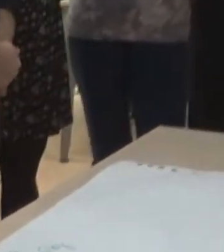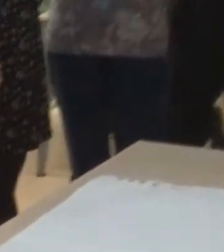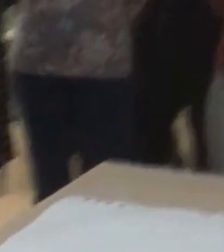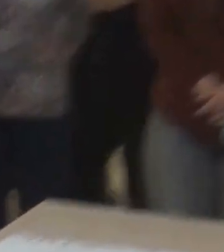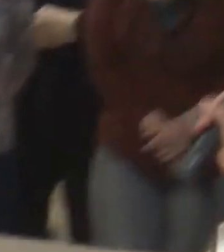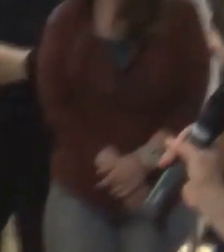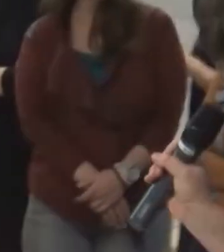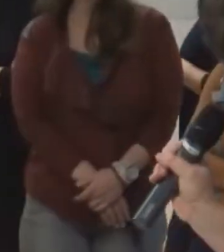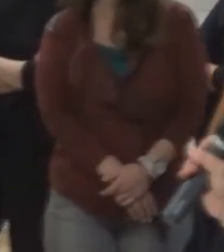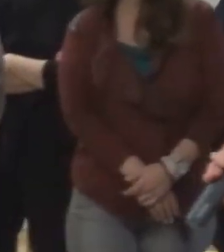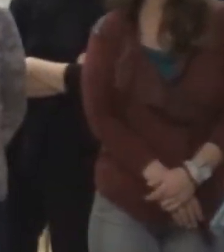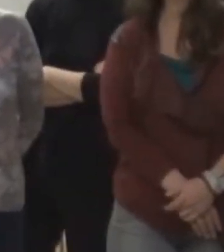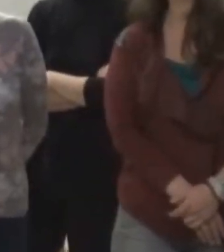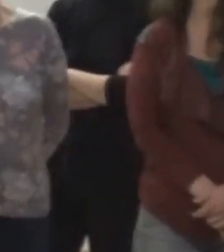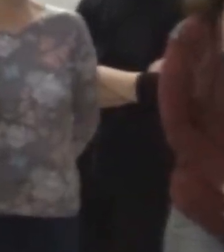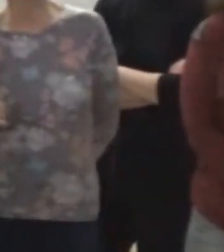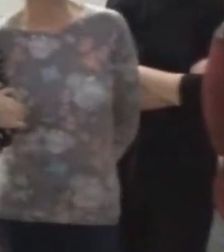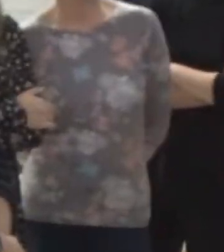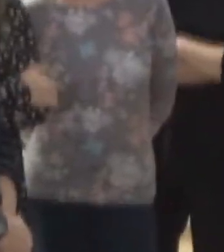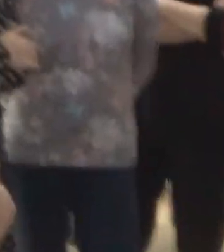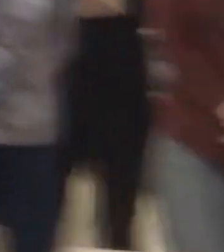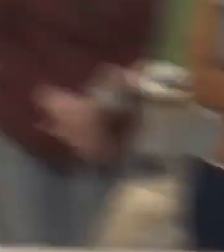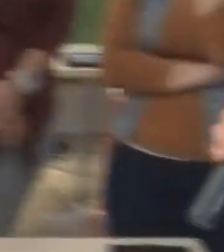obrubníky, čili veřejný prostor.